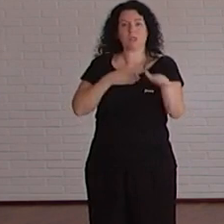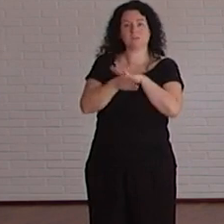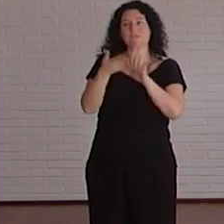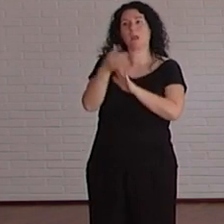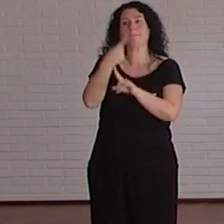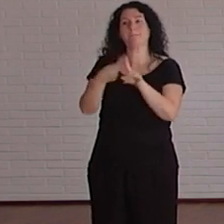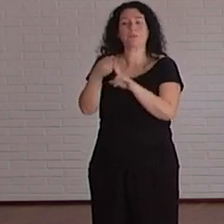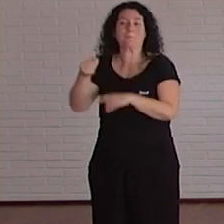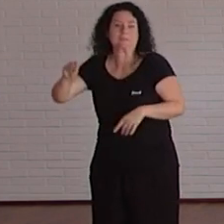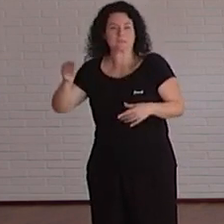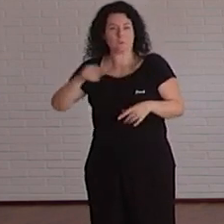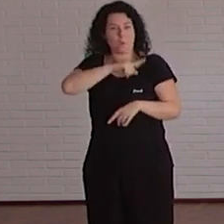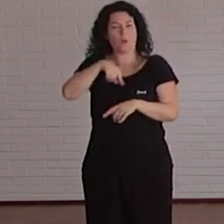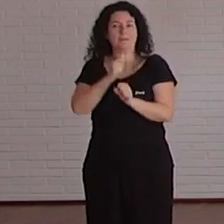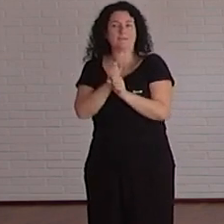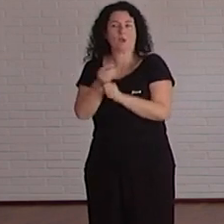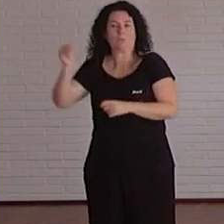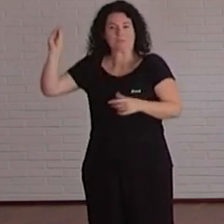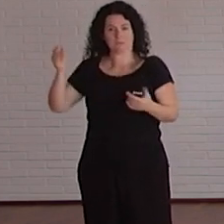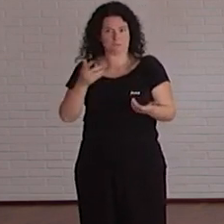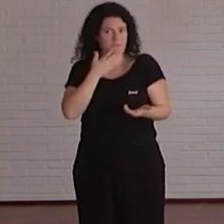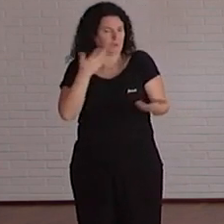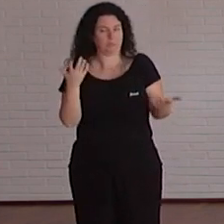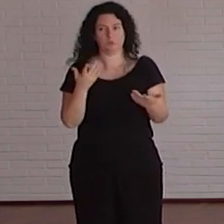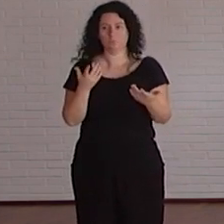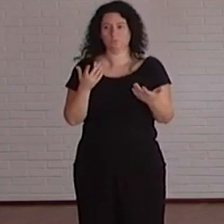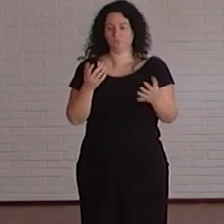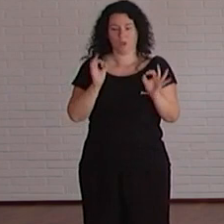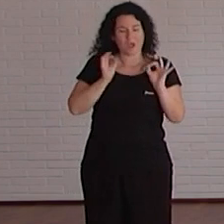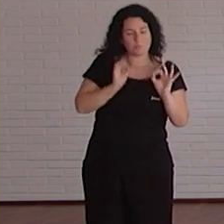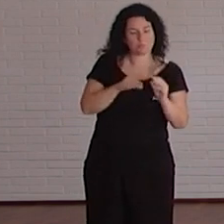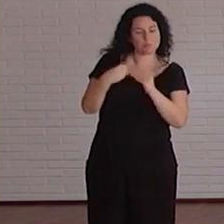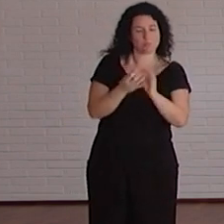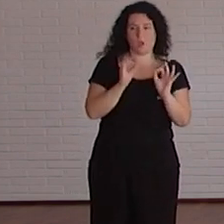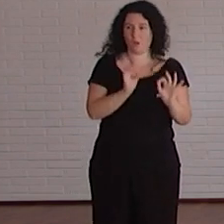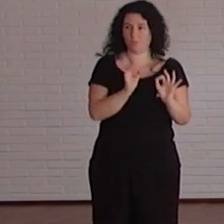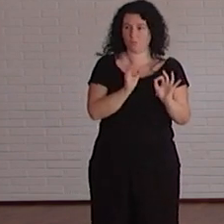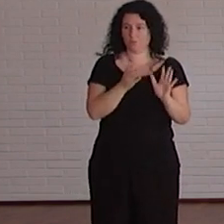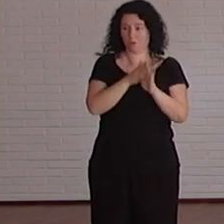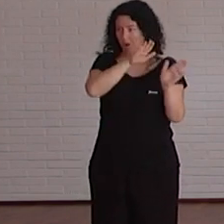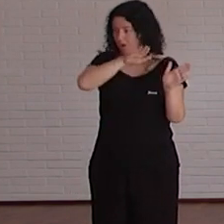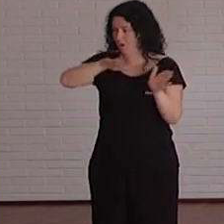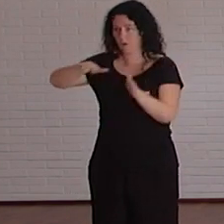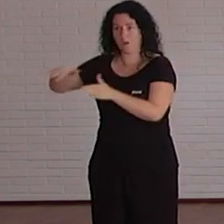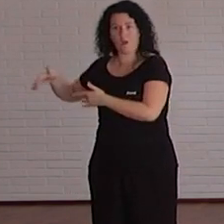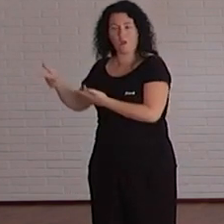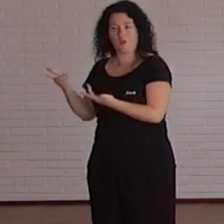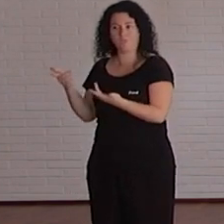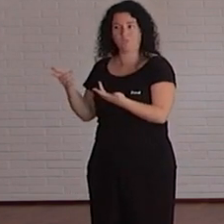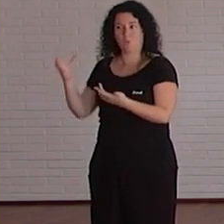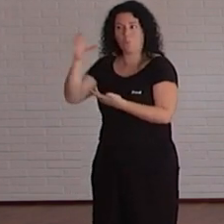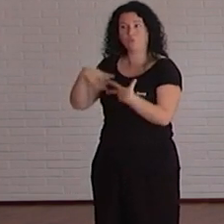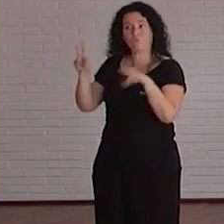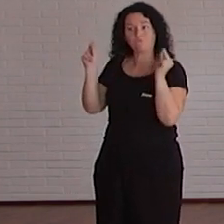puede ser una hora más de horas que pases haciendo esos documentos pero al final del curso pues has invertido pero